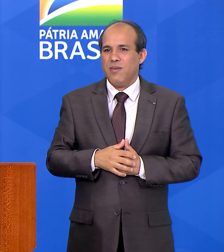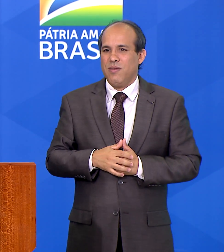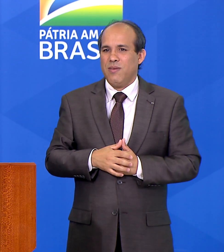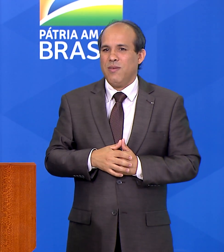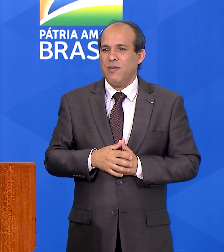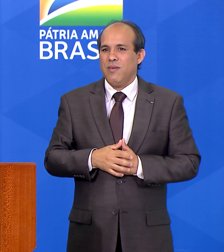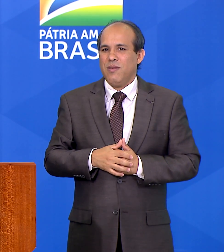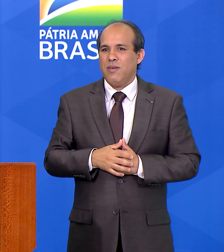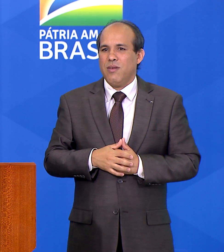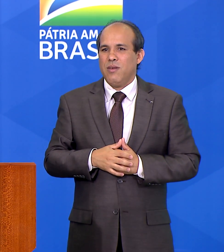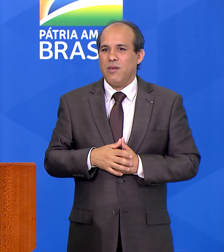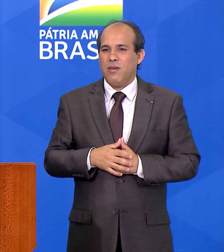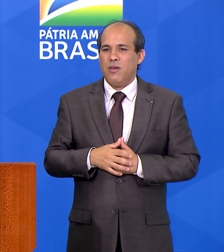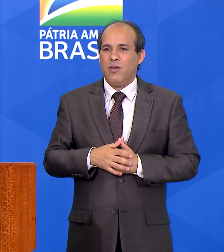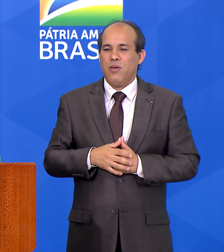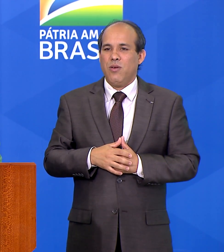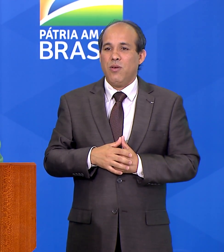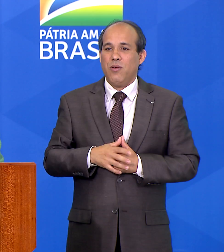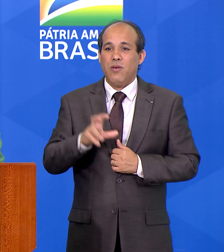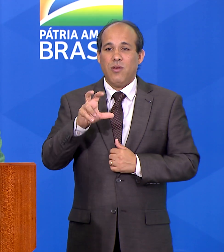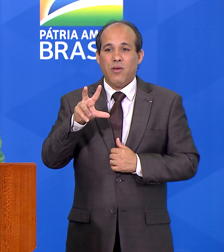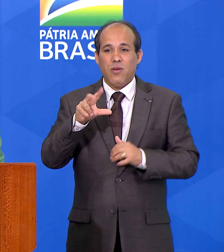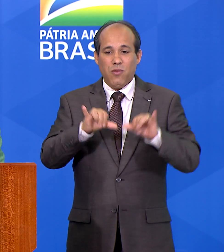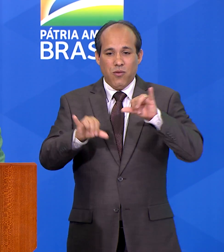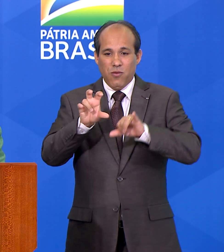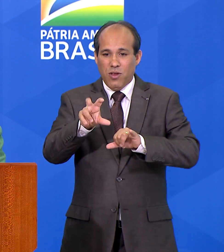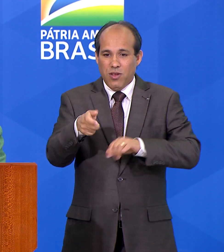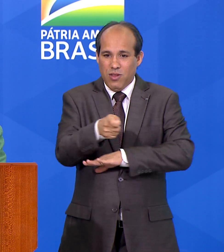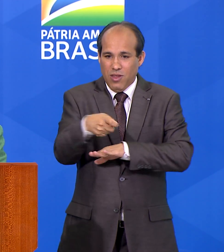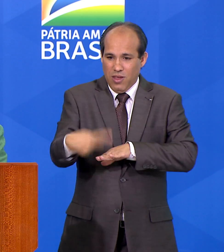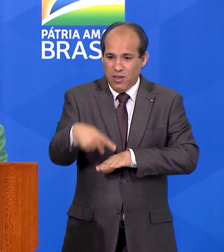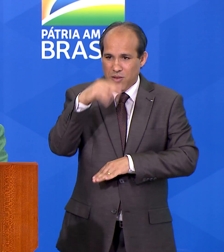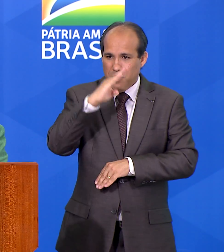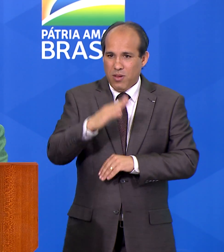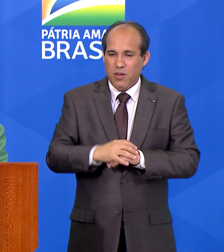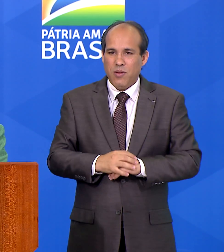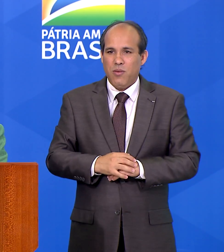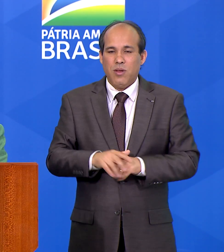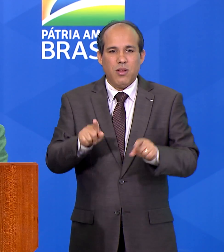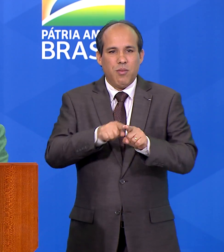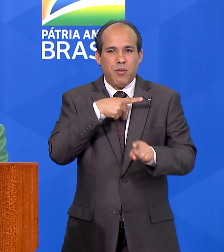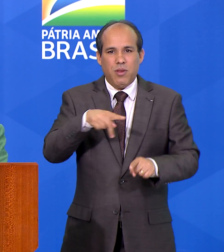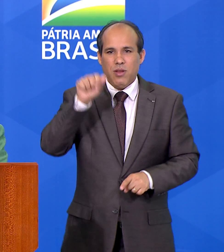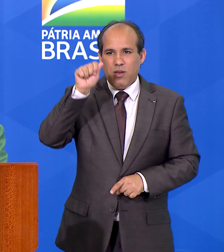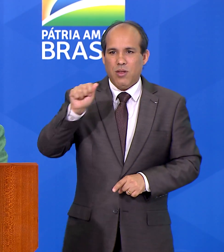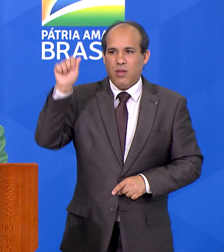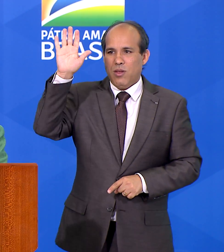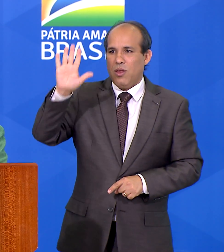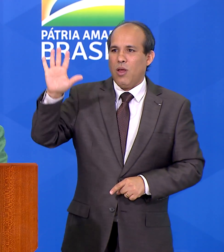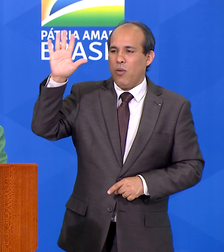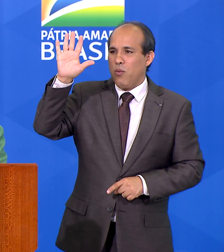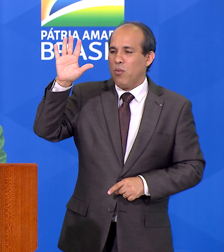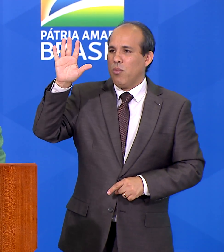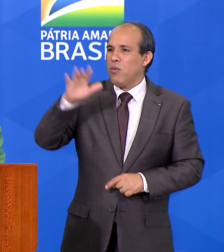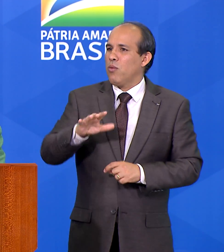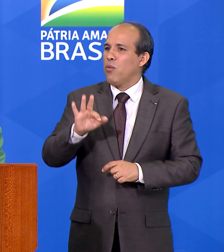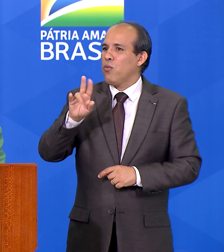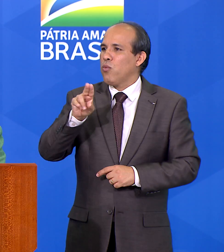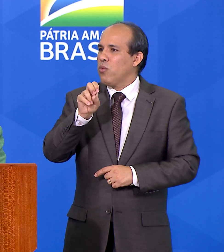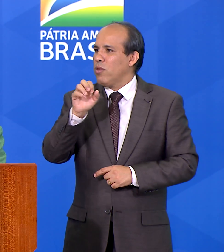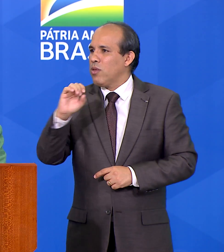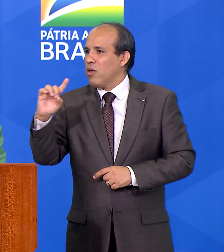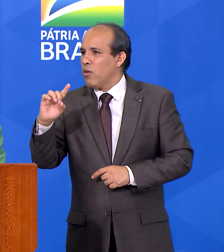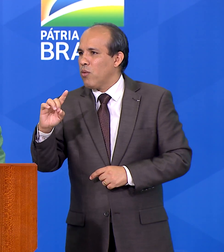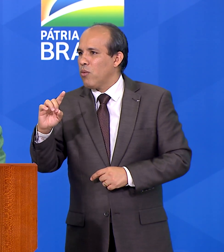fertilizantes no nosso país. presidente da Associação Nacional de Difusão de Adubos, Ander, Eduardo